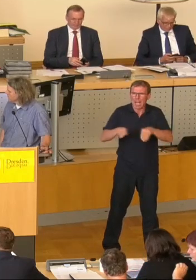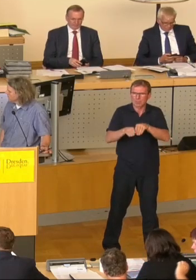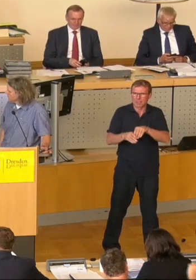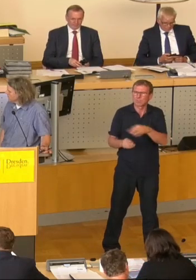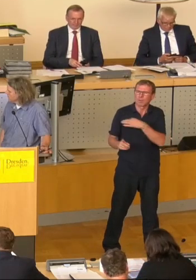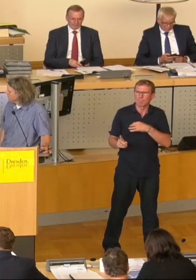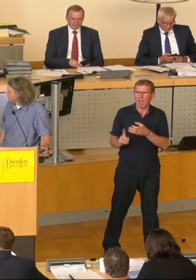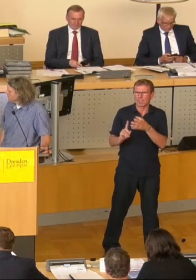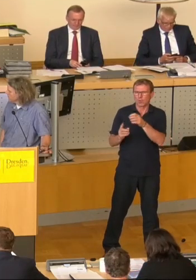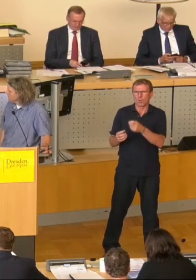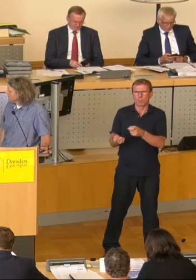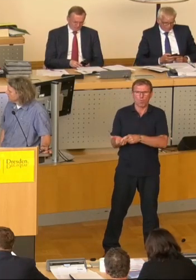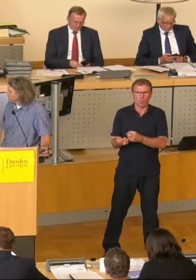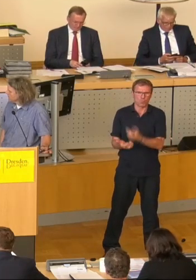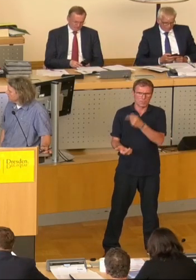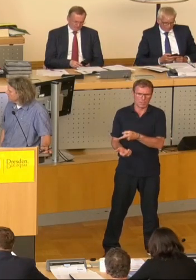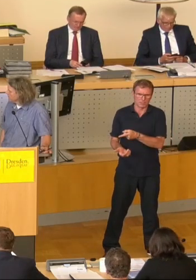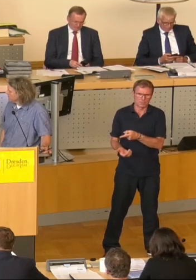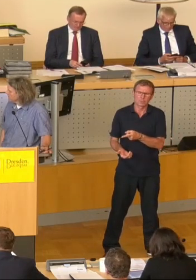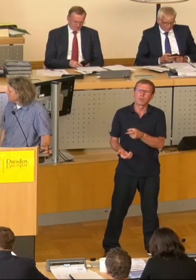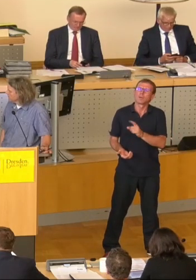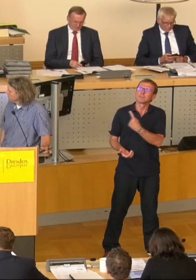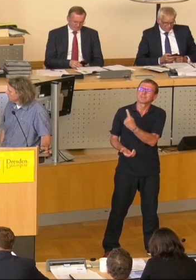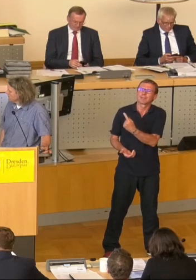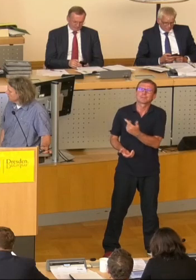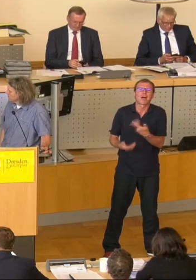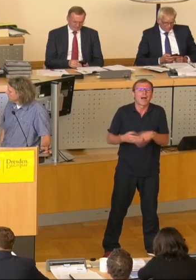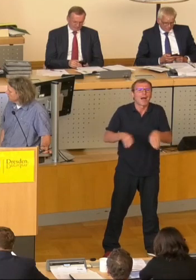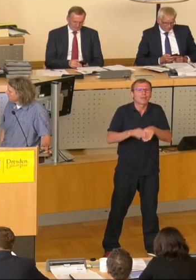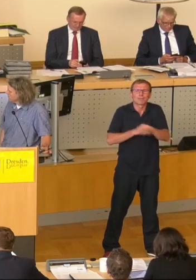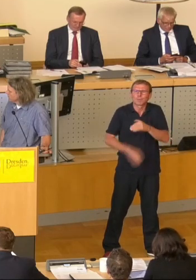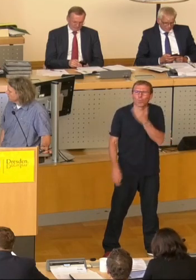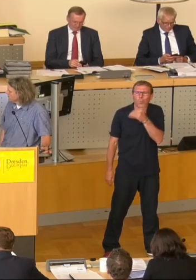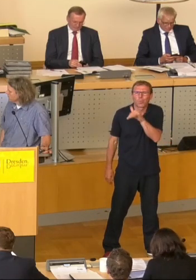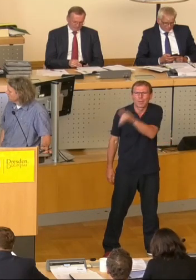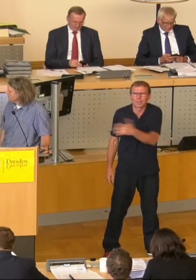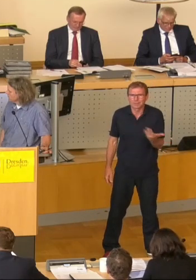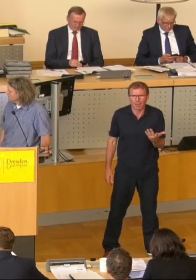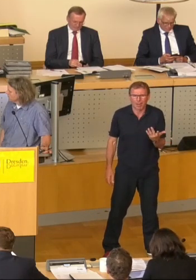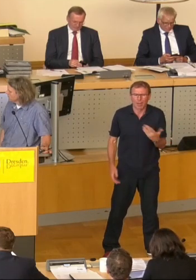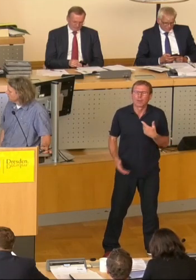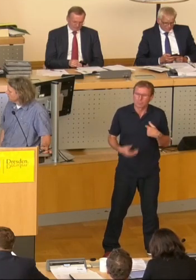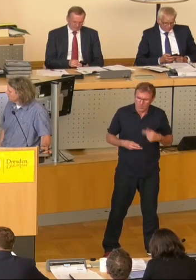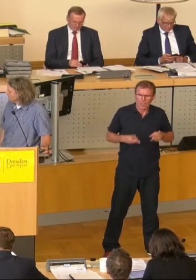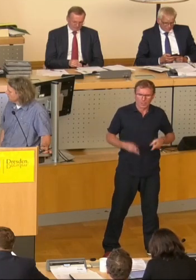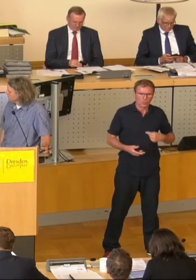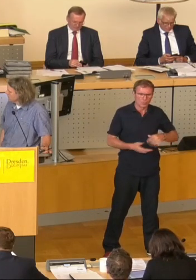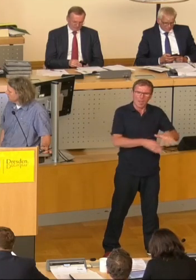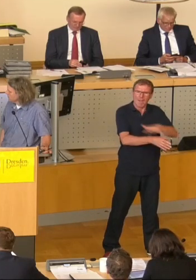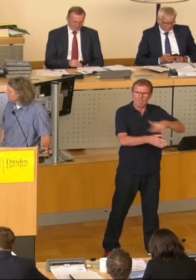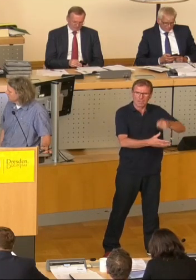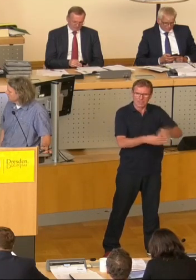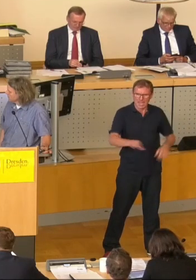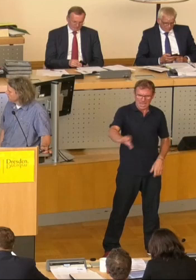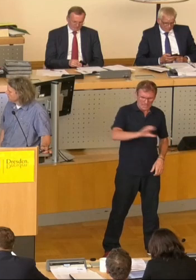privater Verursacher, die häufig nicht selbst über geeignete Ausgleichsflächen verfügen. Und dazu kauft die Stadt Flächen an oder